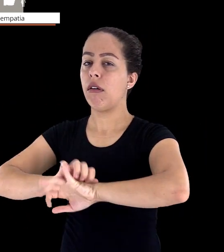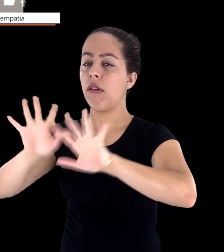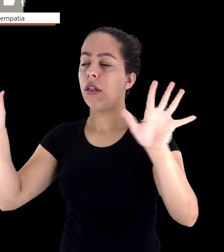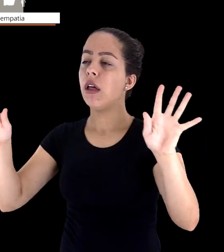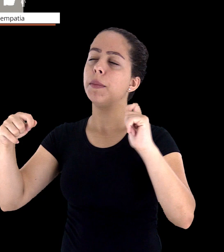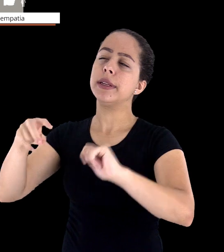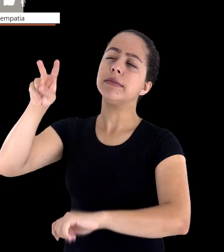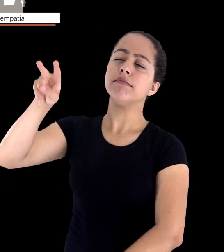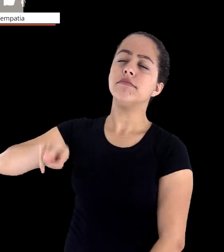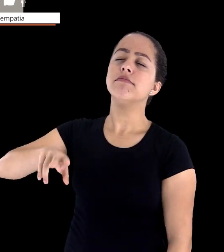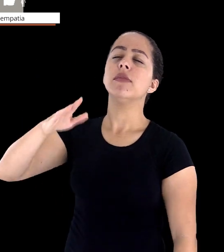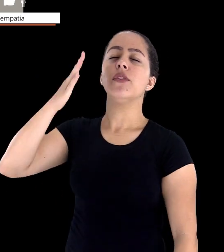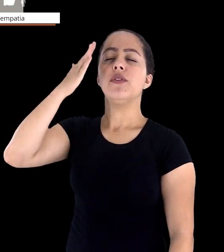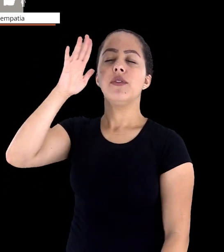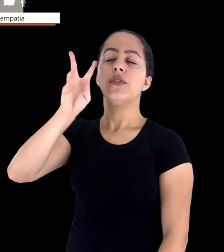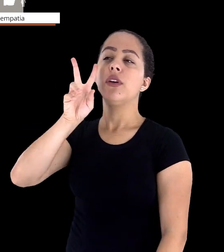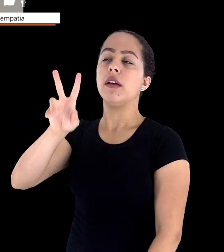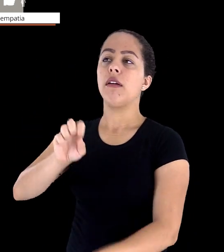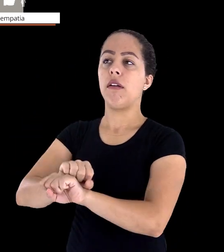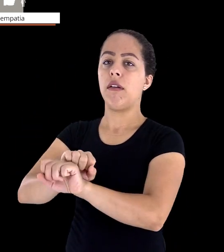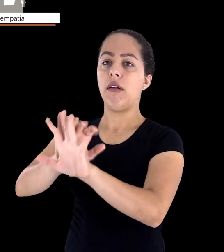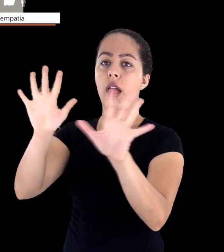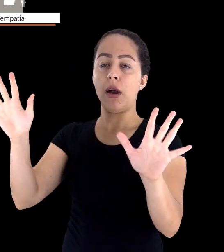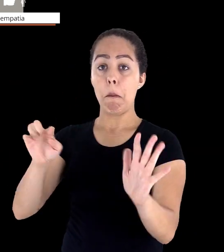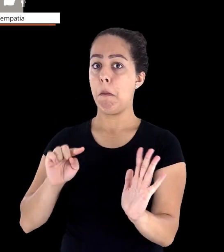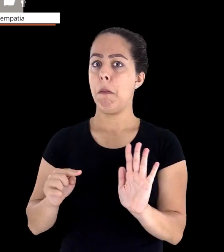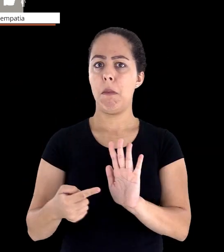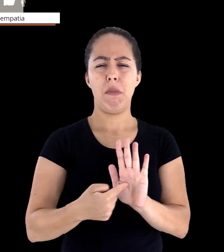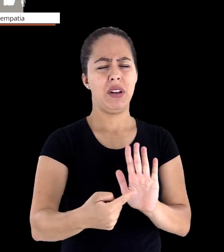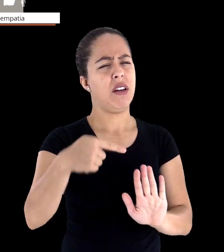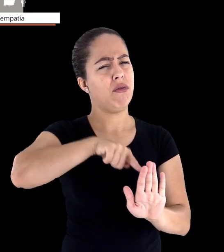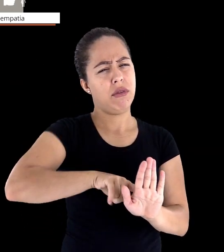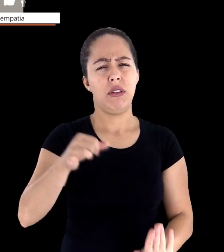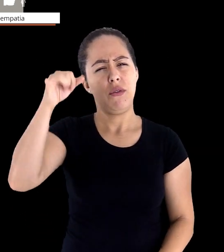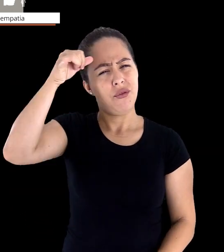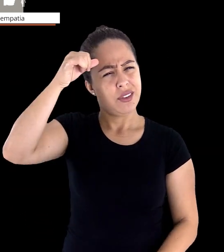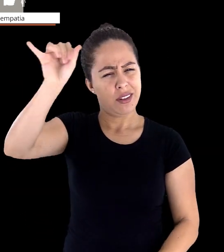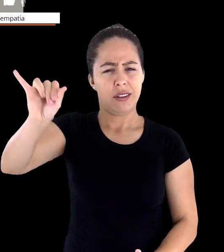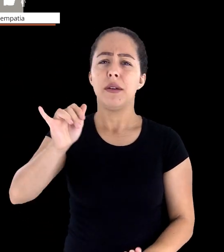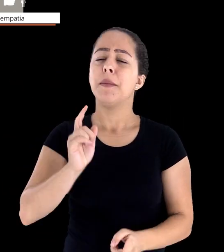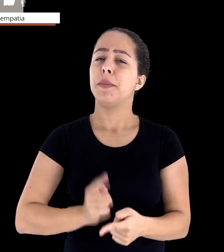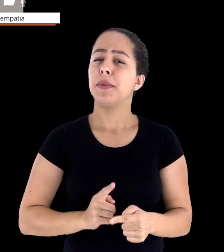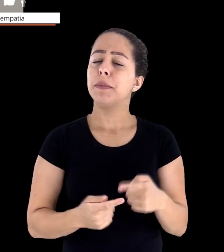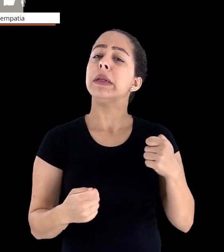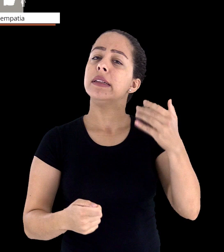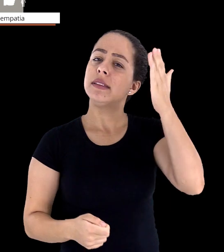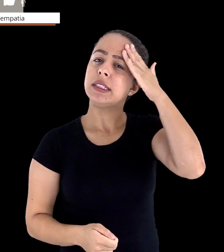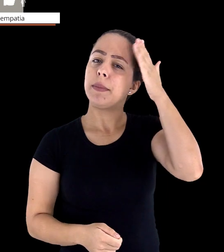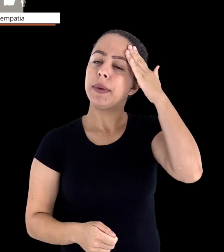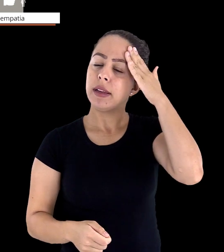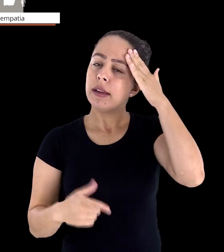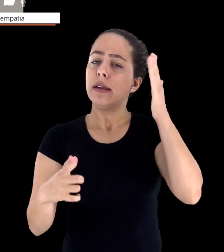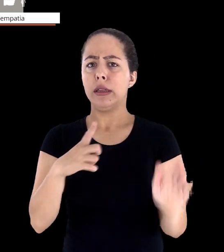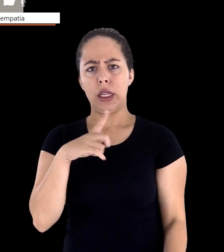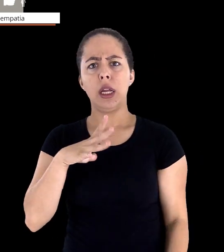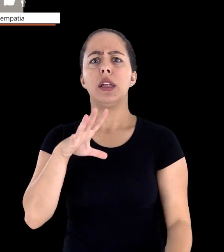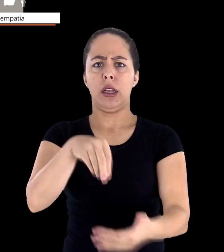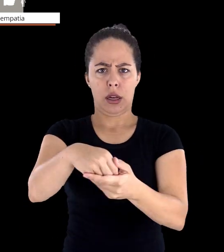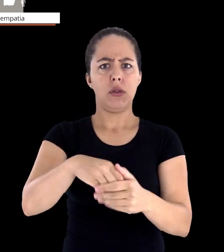um equilíbrio entre uma linguagem formal e coloquial. Não podemos esquecer que estamos num ambiente acadêmico de aprendizagem,